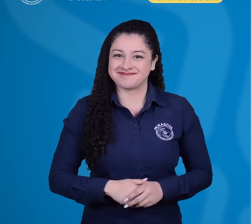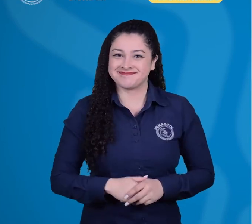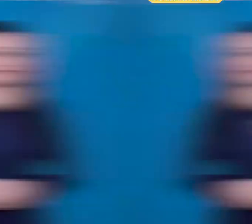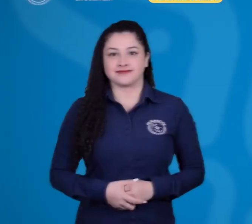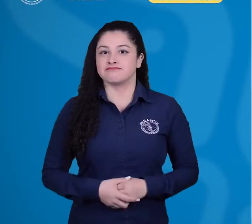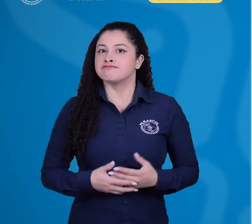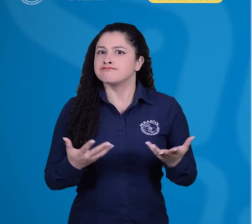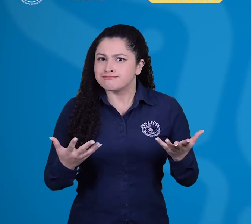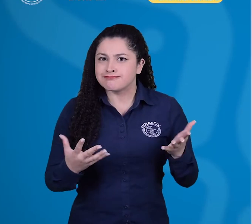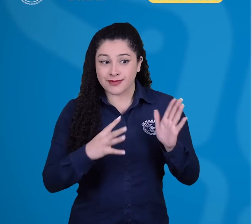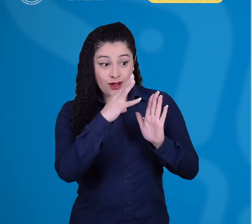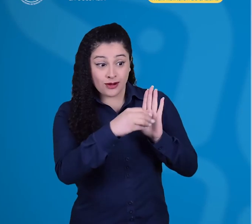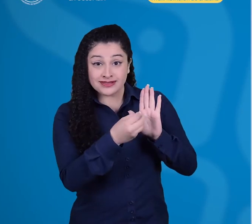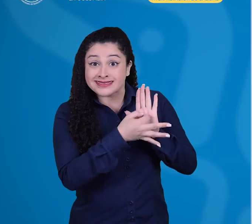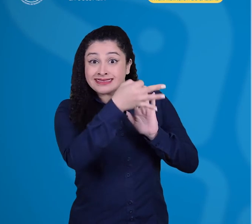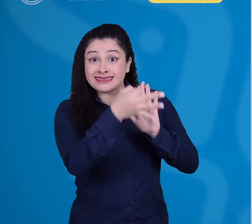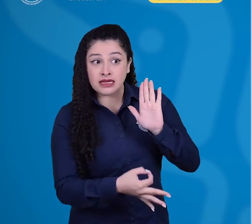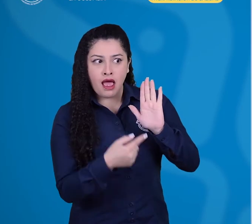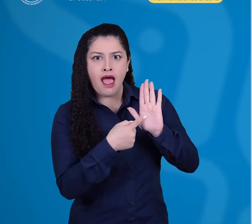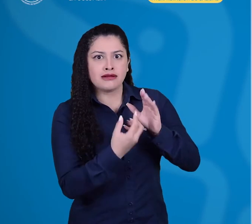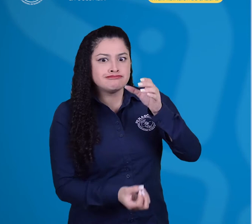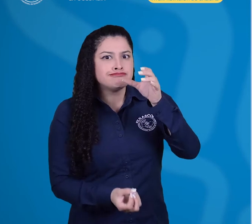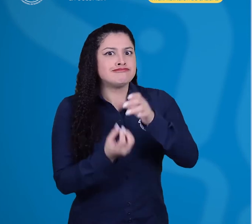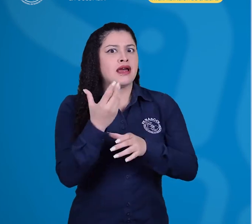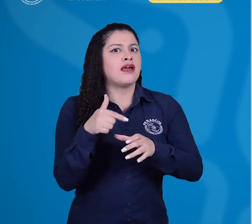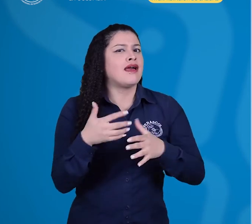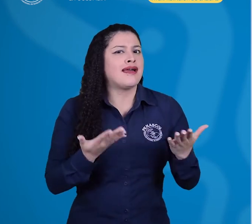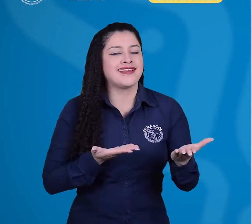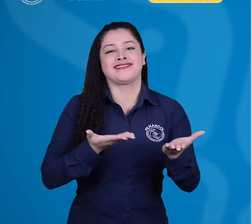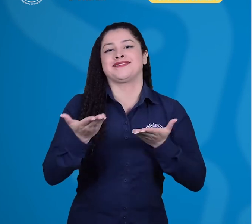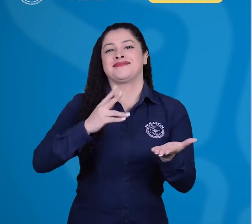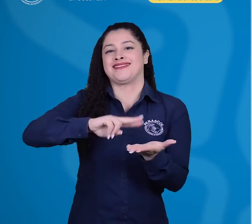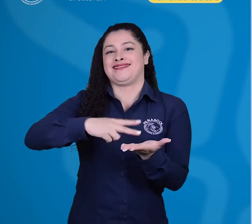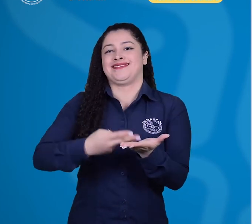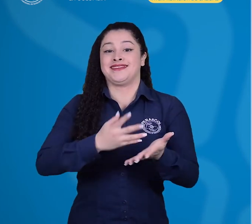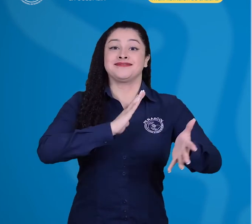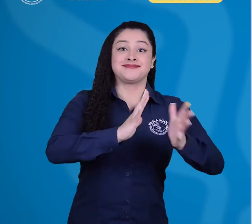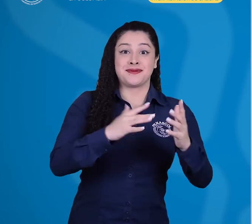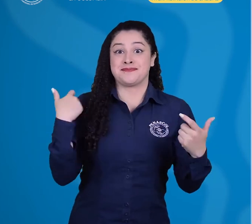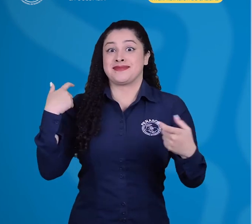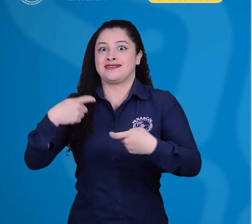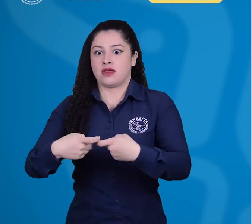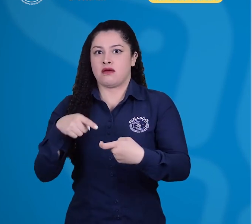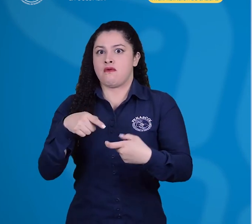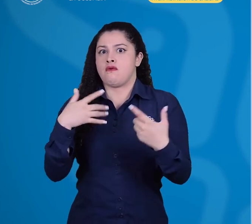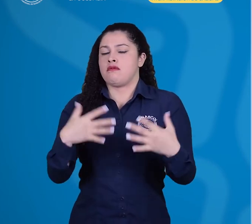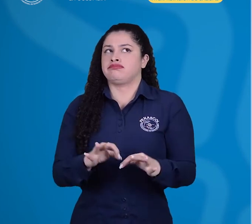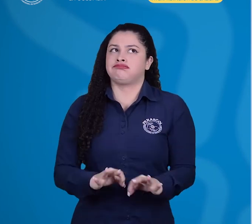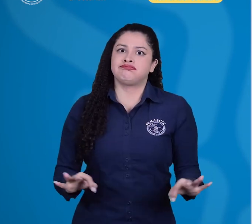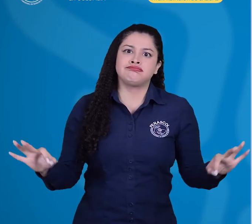En este sentido, resulta importante establecer dos elementos de cara a la creación de un código de ética